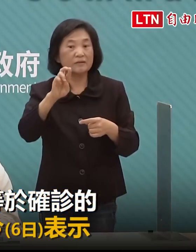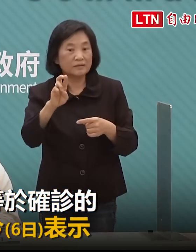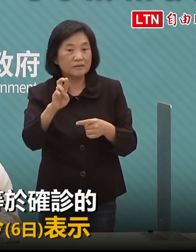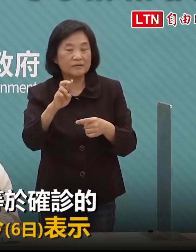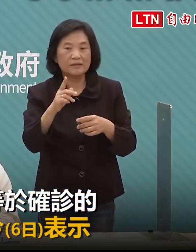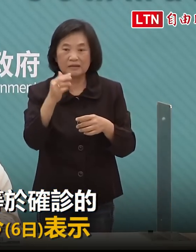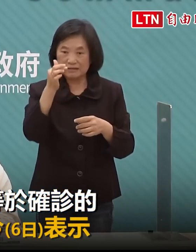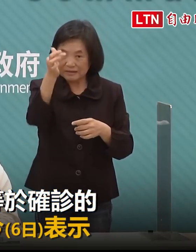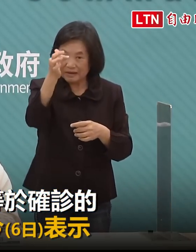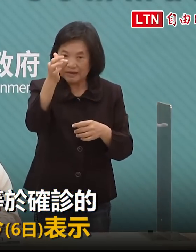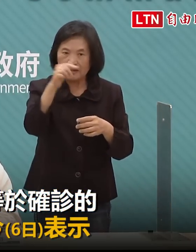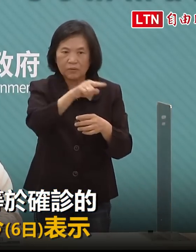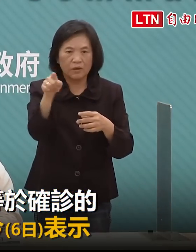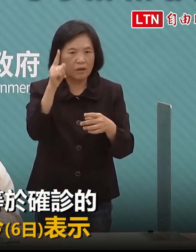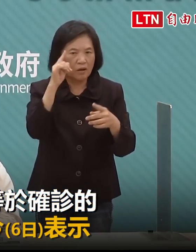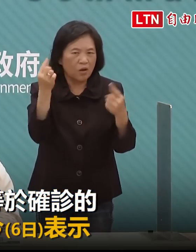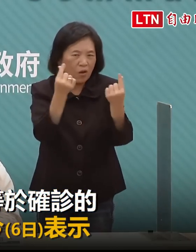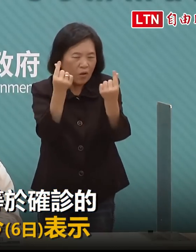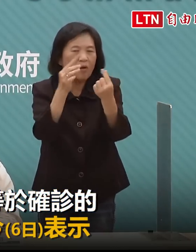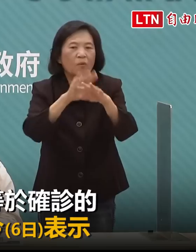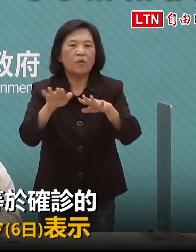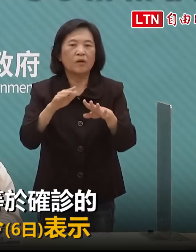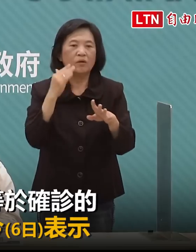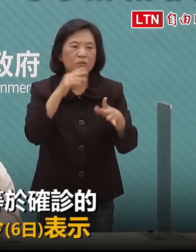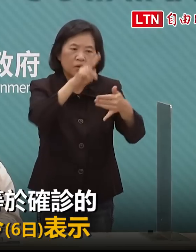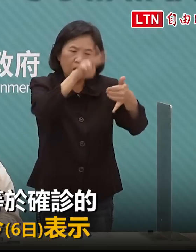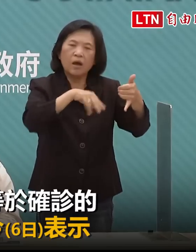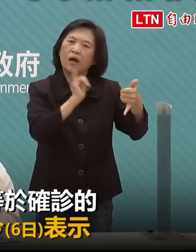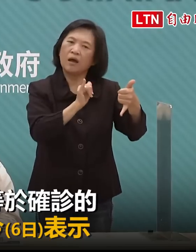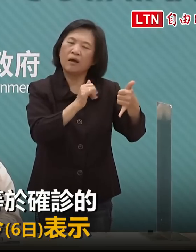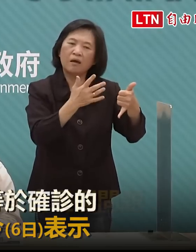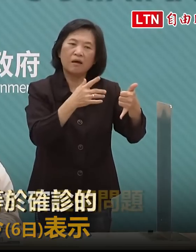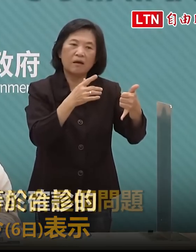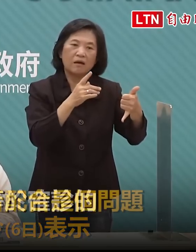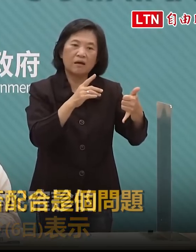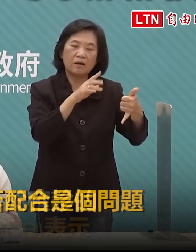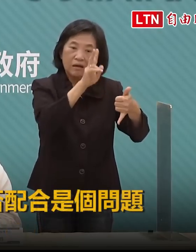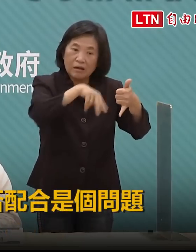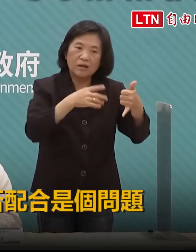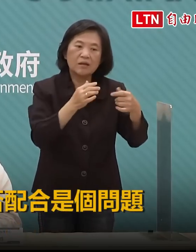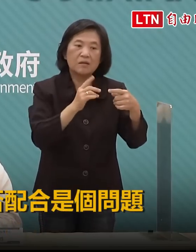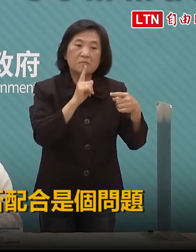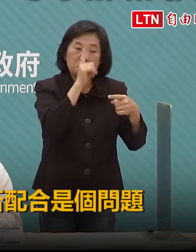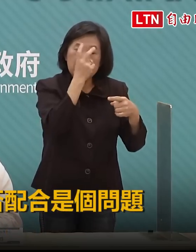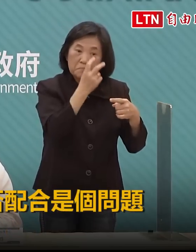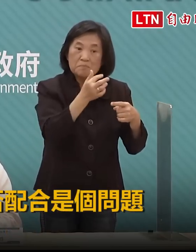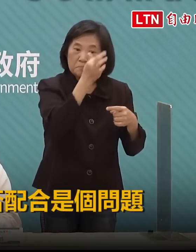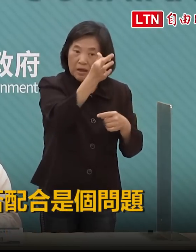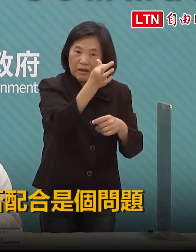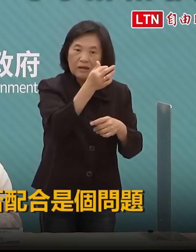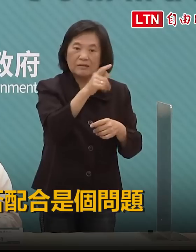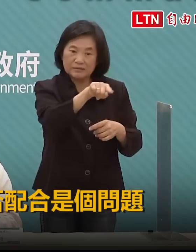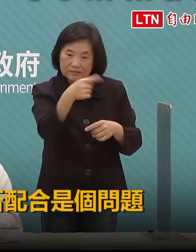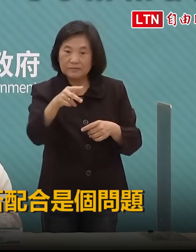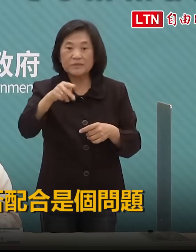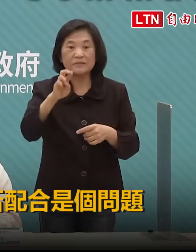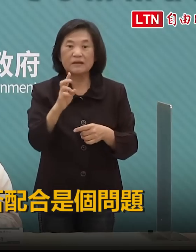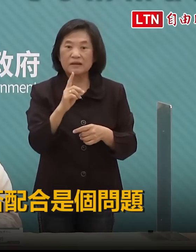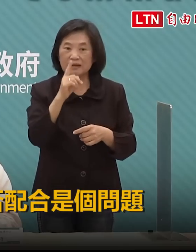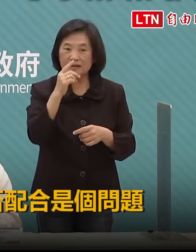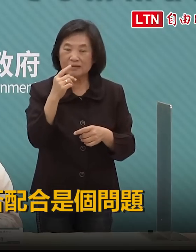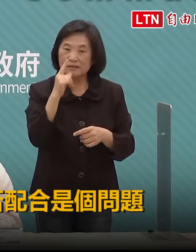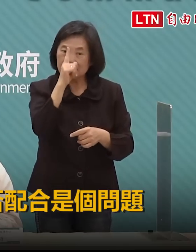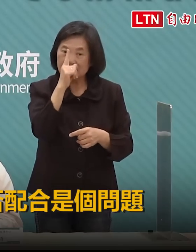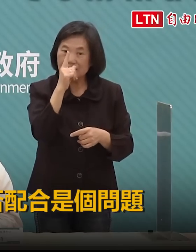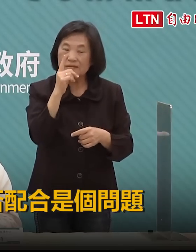的機會其實不高但是如果沒有症狀你知道這個拿掉只有快篩癢然後來做PC